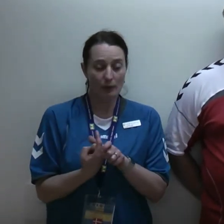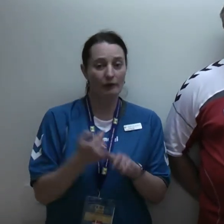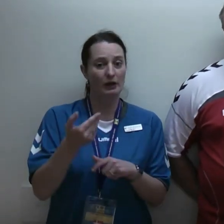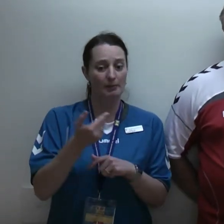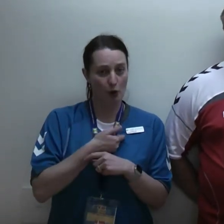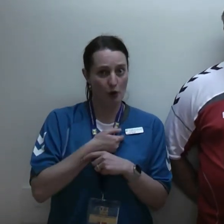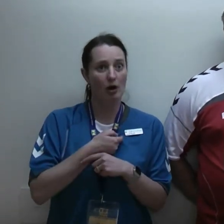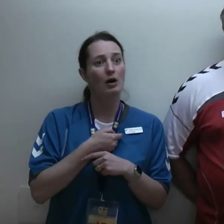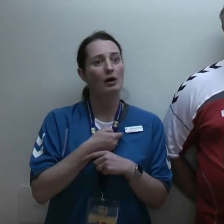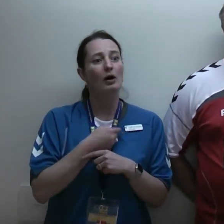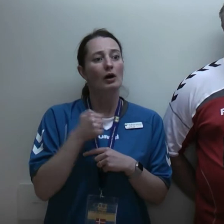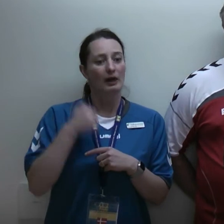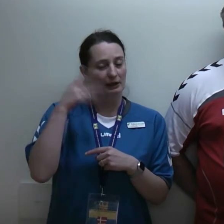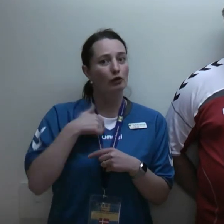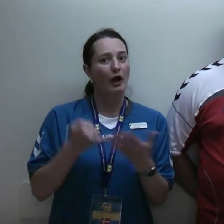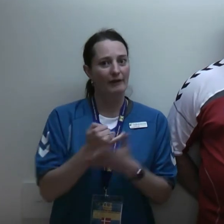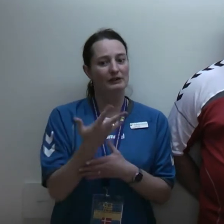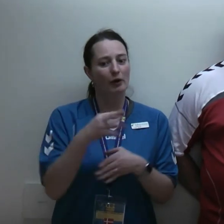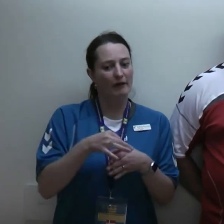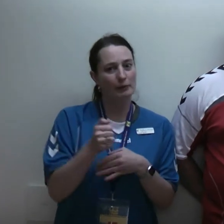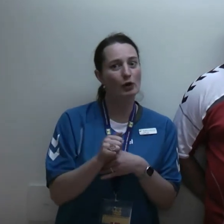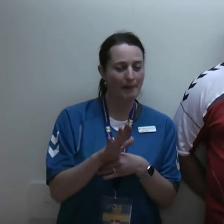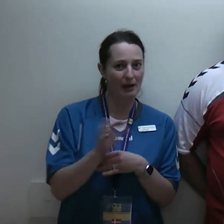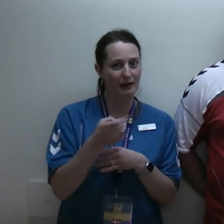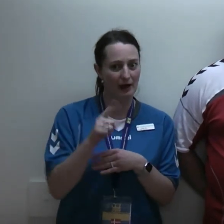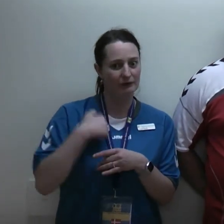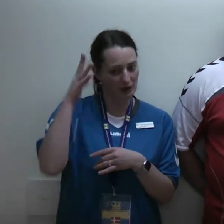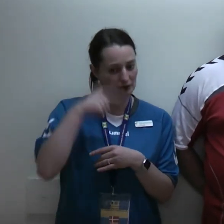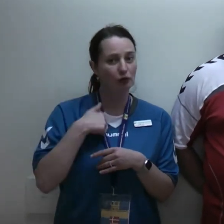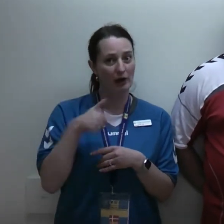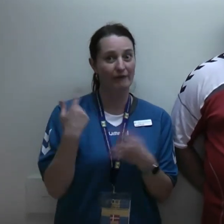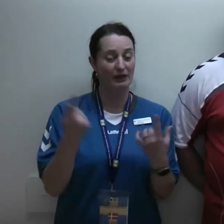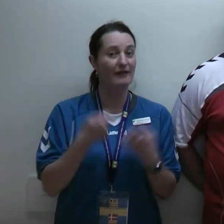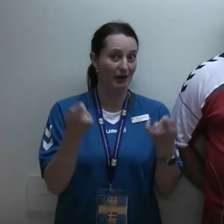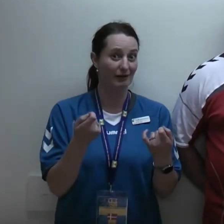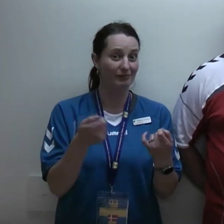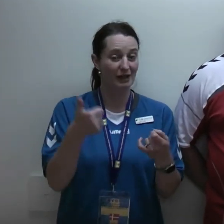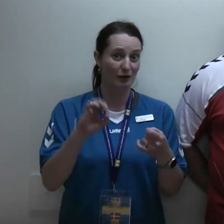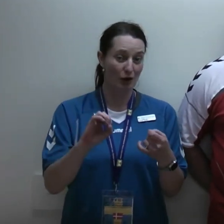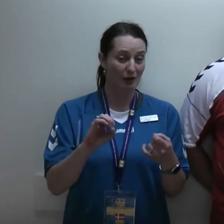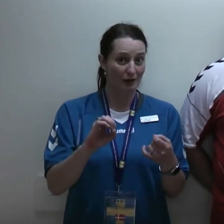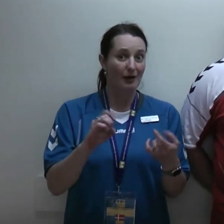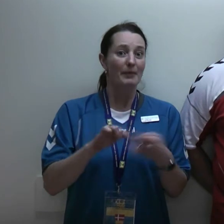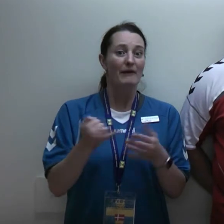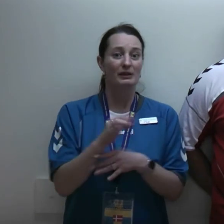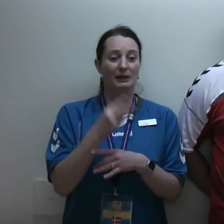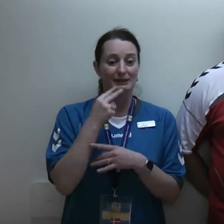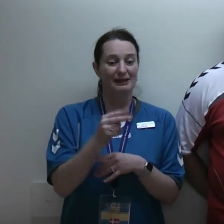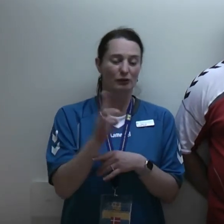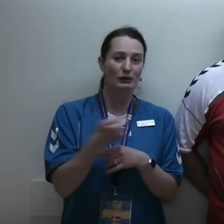at vi holder fem minutter længere, så vinder vi den her finale 1-0. Nu er det dem, der vinder 1-0. Hvis man kigger hen over hele turneringen og hen over den her